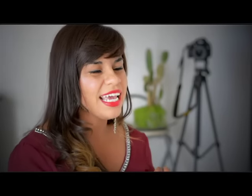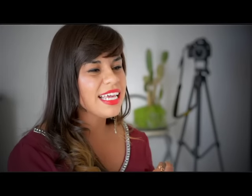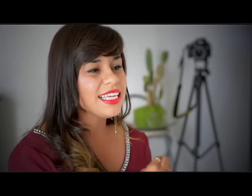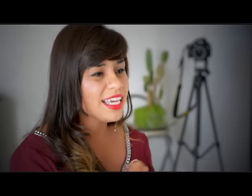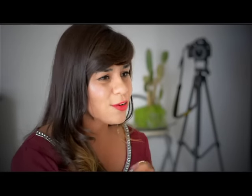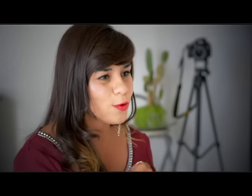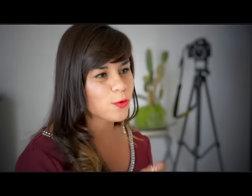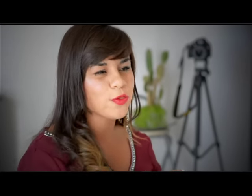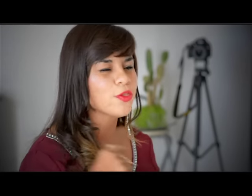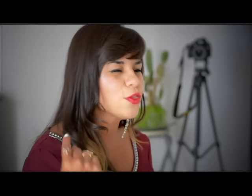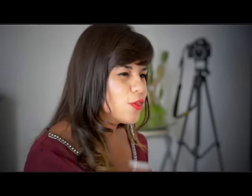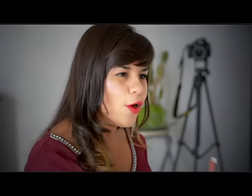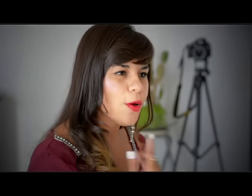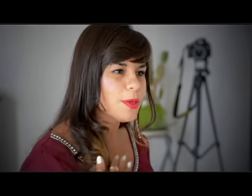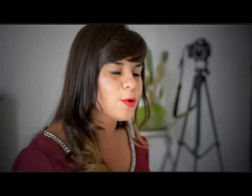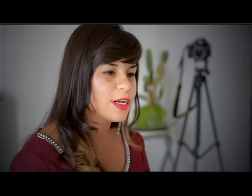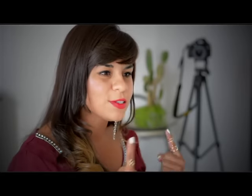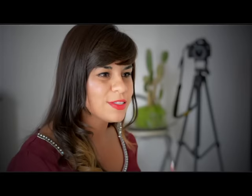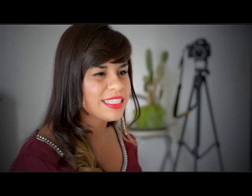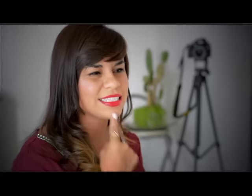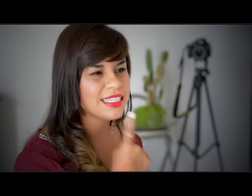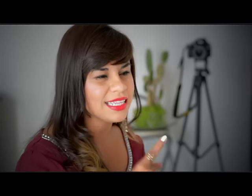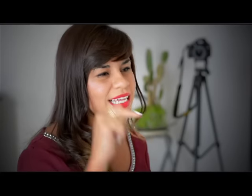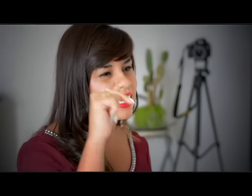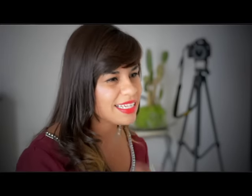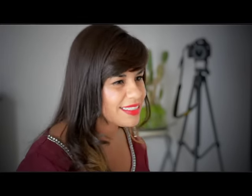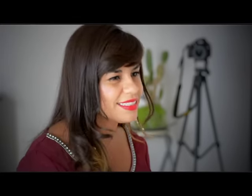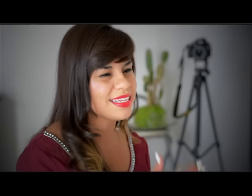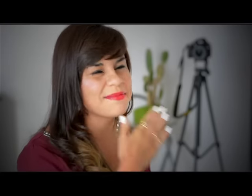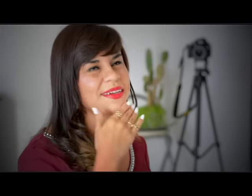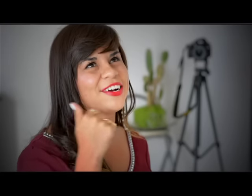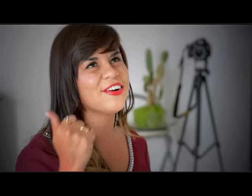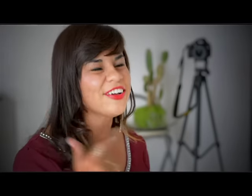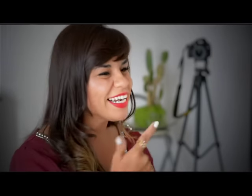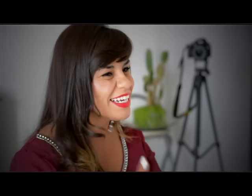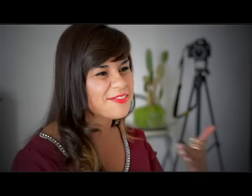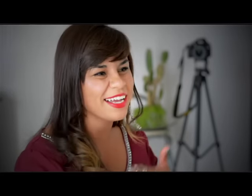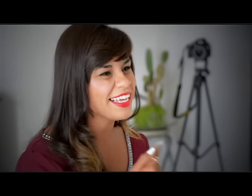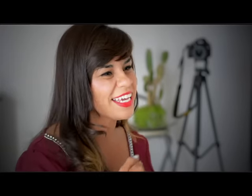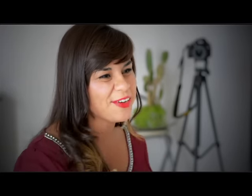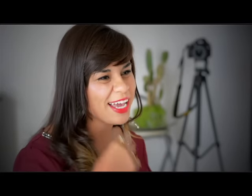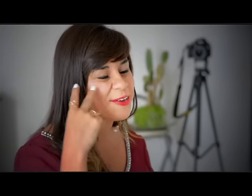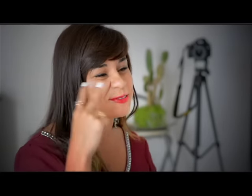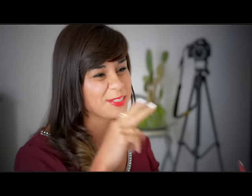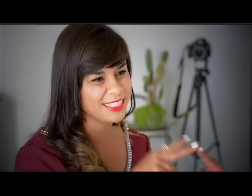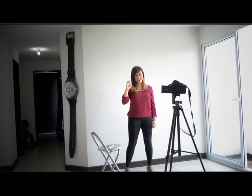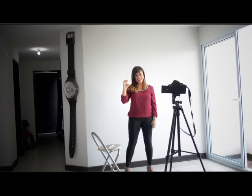Quiero con todo mi corazón decirte que este es el mejor lenguaje que yo haya conocido.